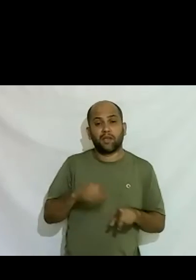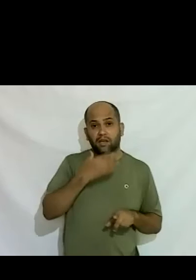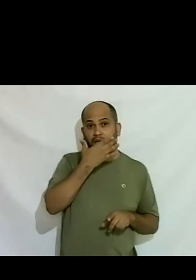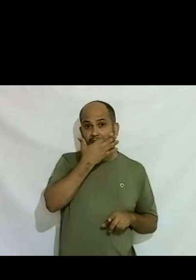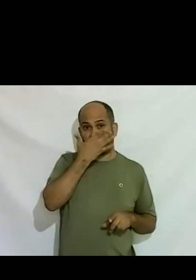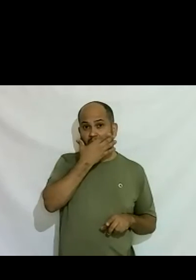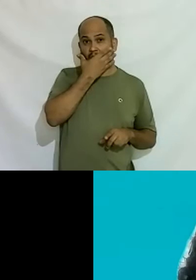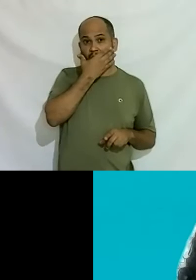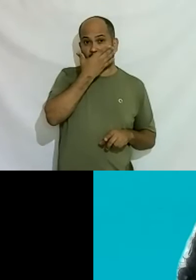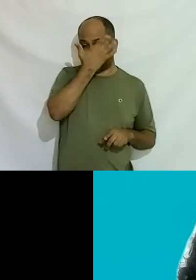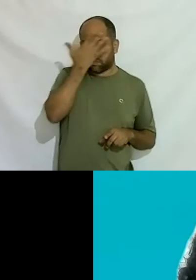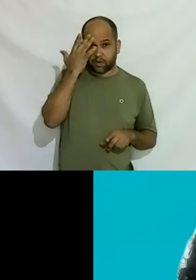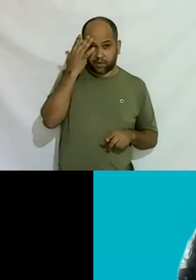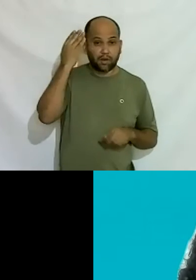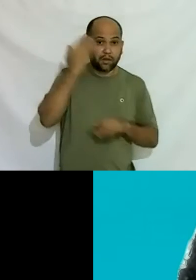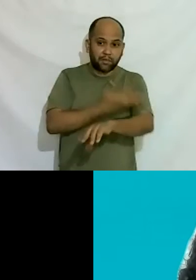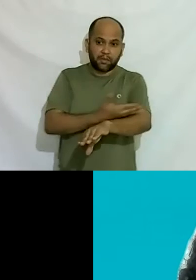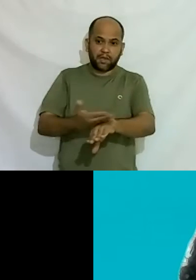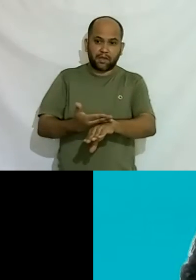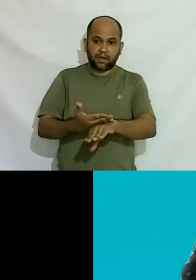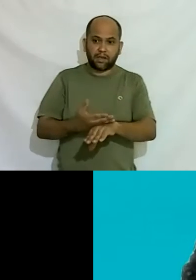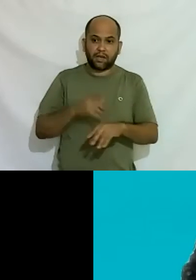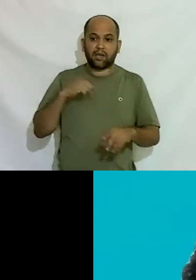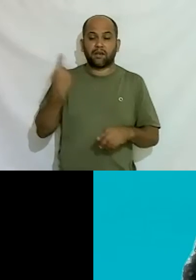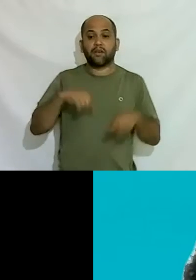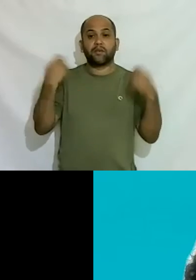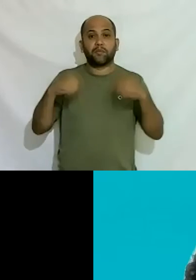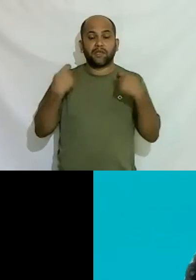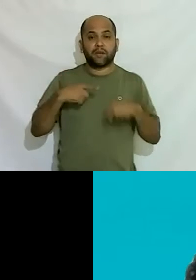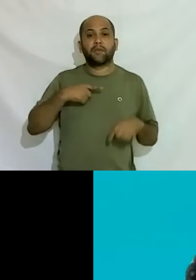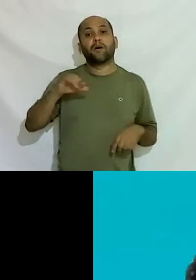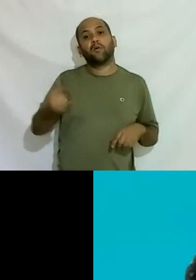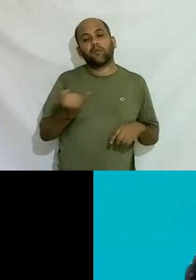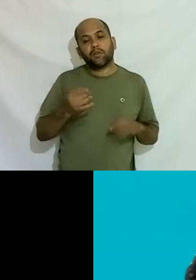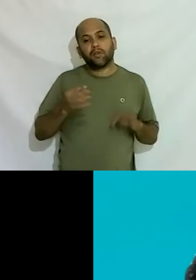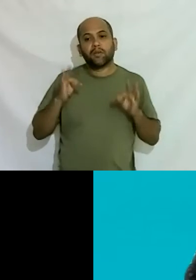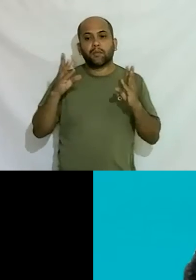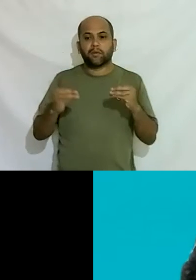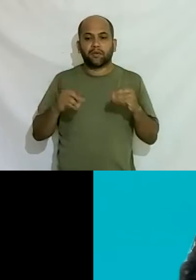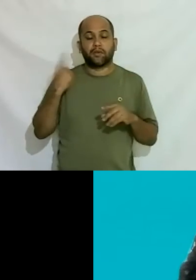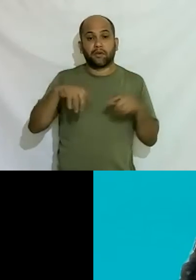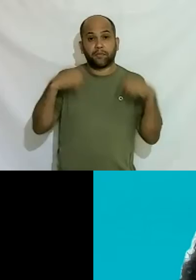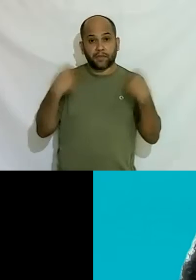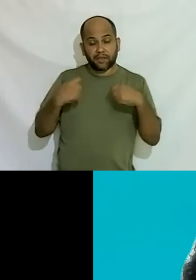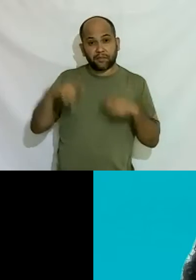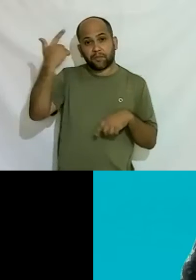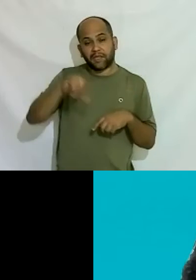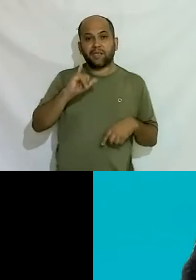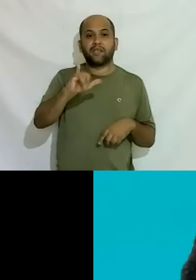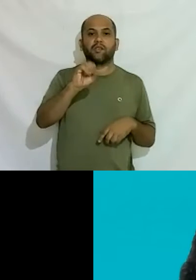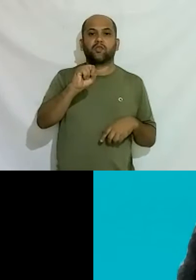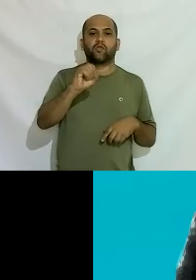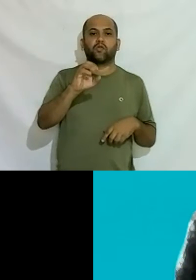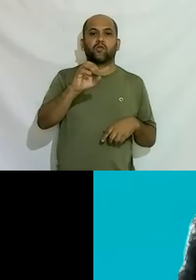diversidade mas a diversidade é todo o mundo e a gente precisa dar oportunidade para todos nós precisamos de mais isonomia